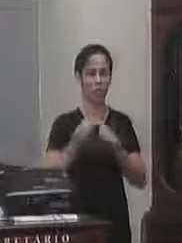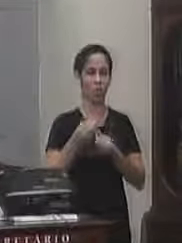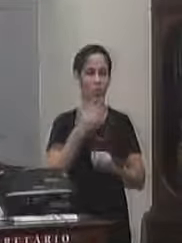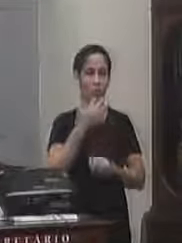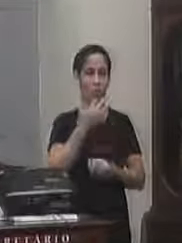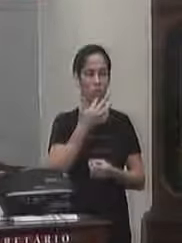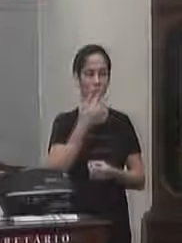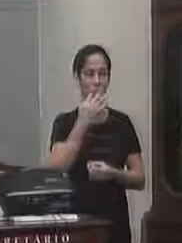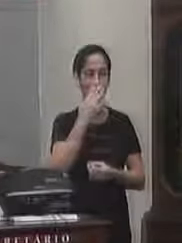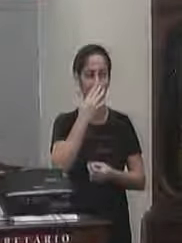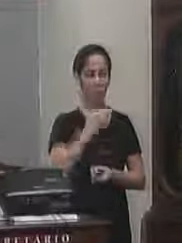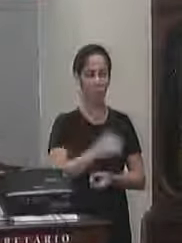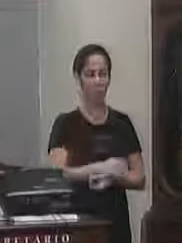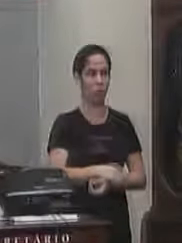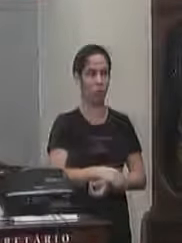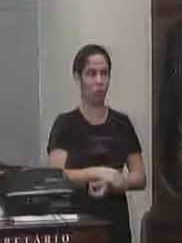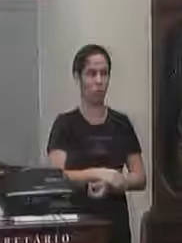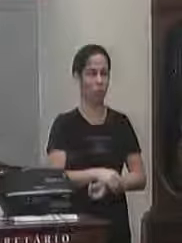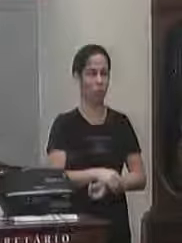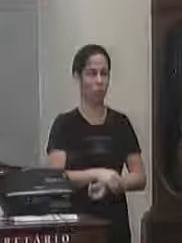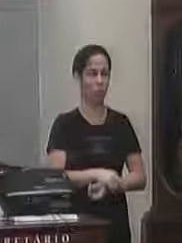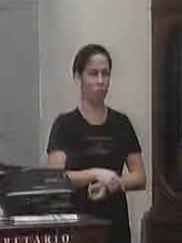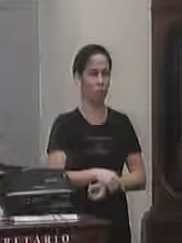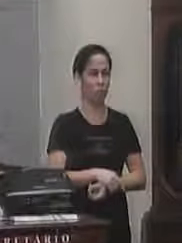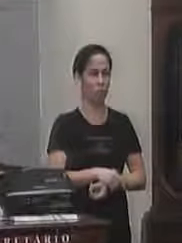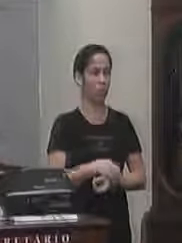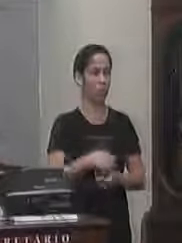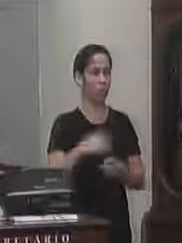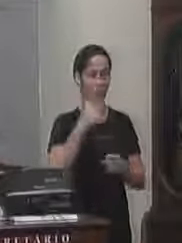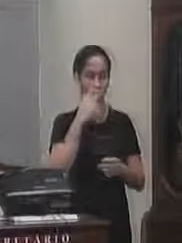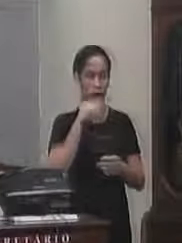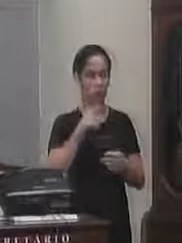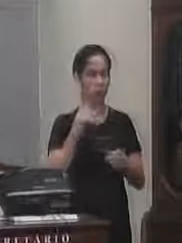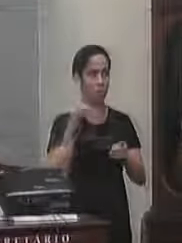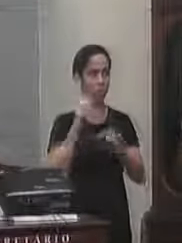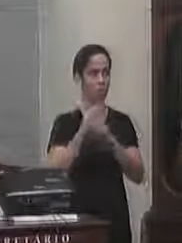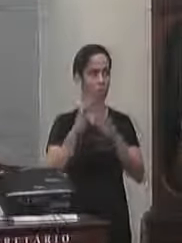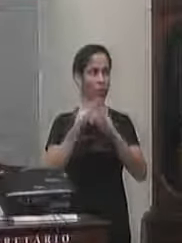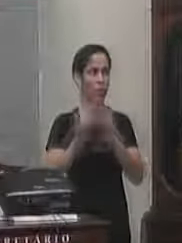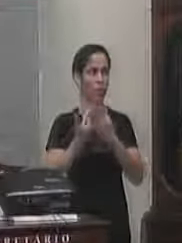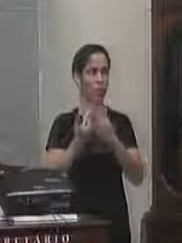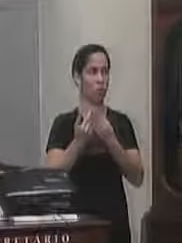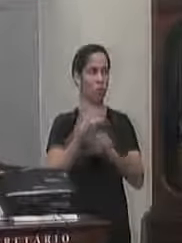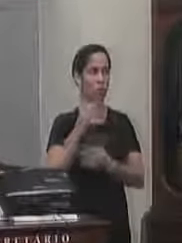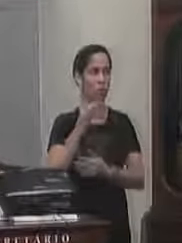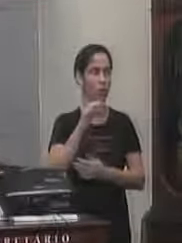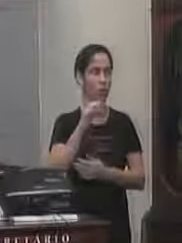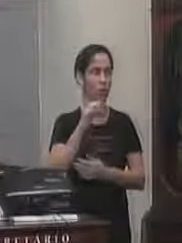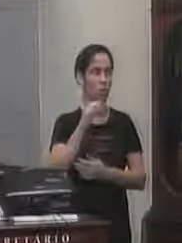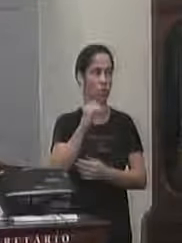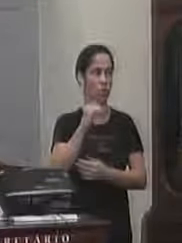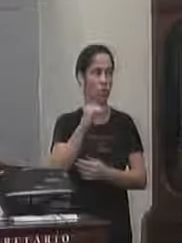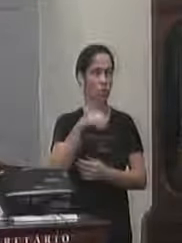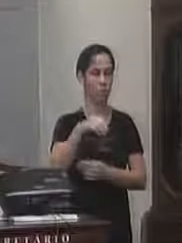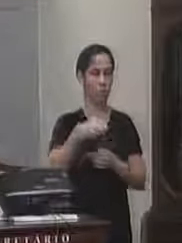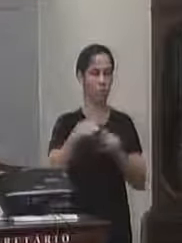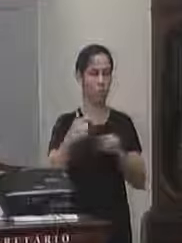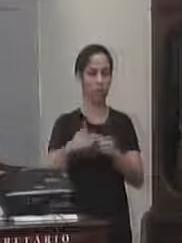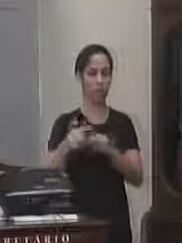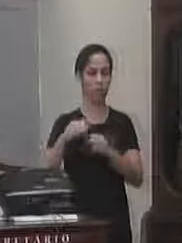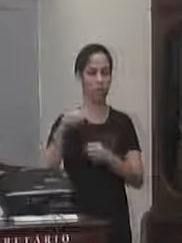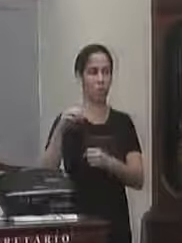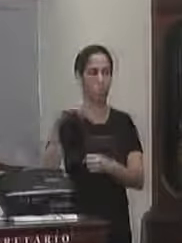eles estão no São Bento é isso me corrija se eu estiver errada é nós encontramos a escola Teucino funcionando no bairro São Bento